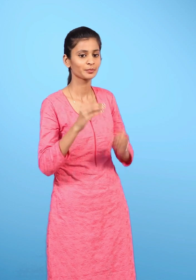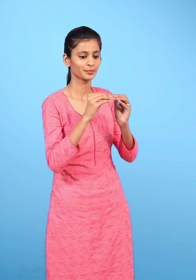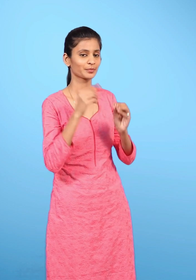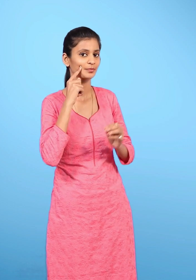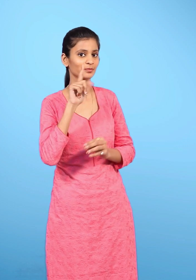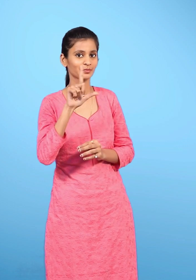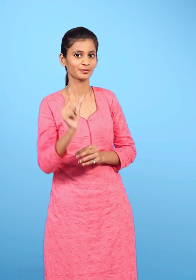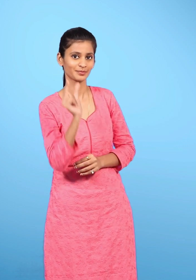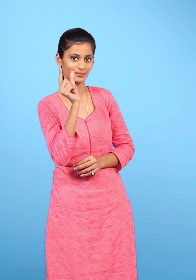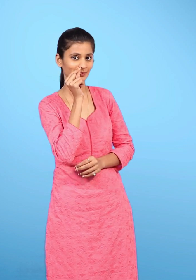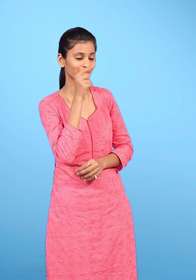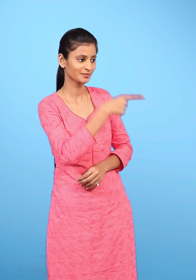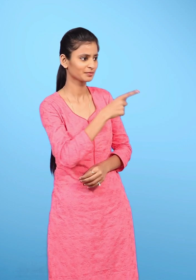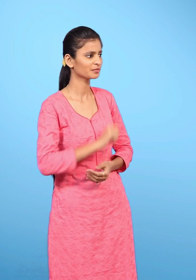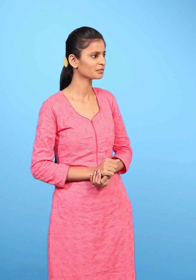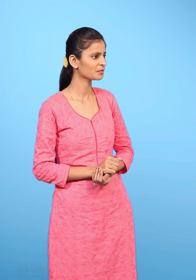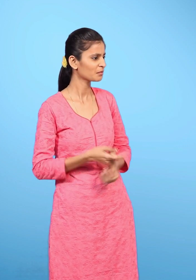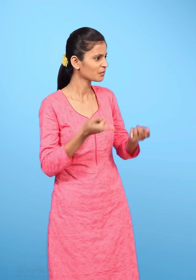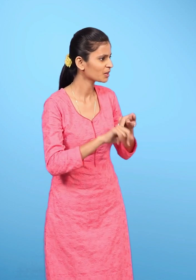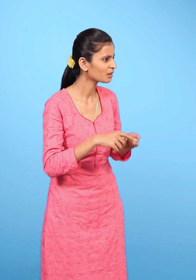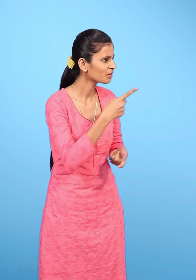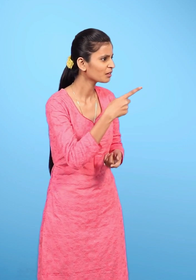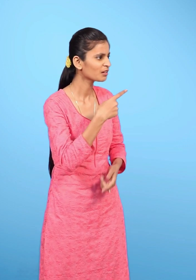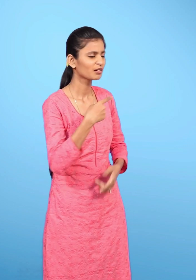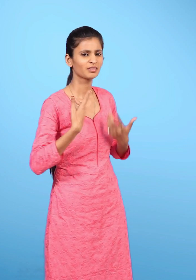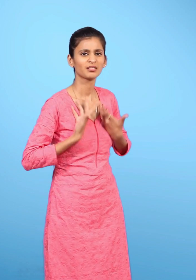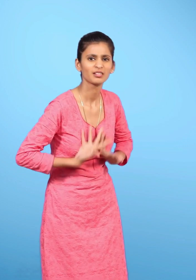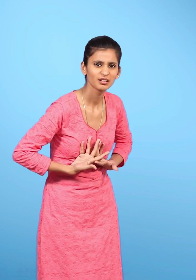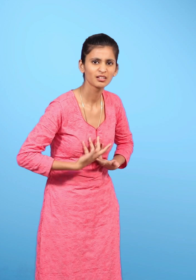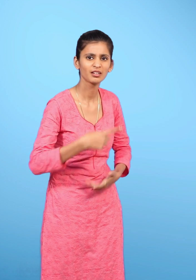अचानक ठीक महसूस नहीं कर रहा